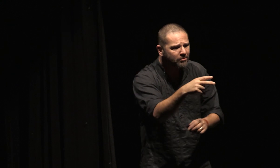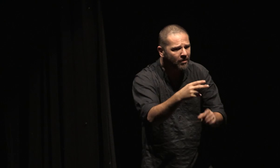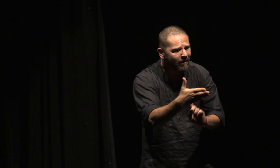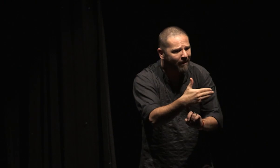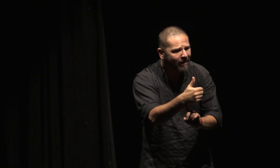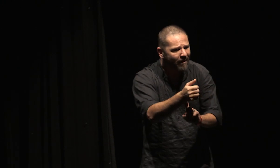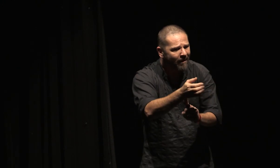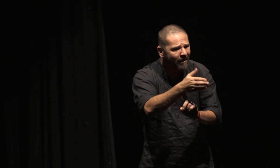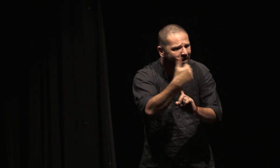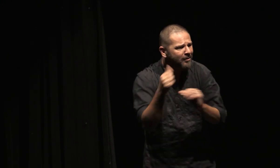répondit, laisse tomber.